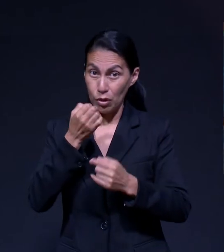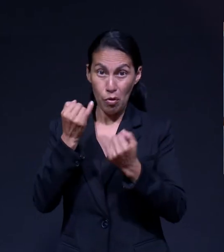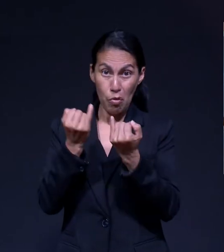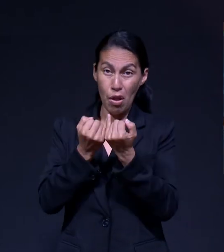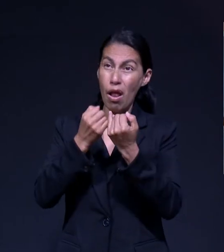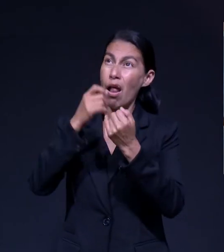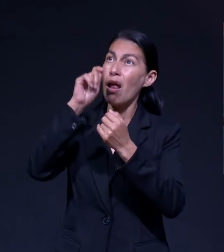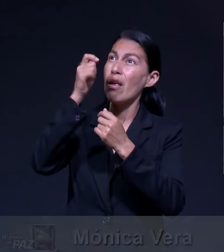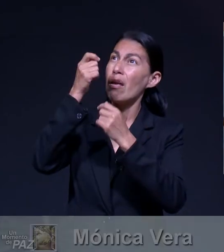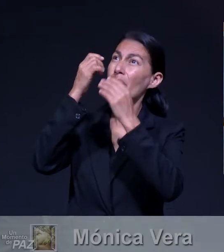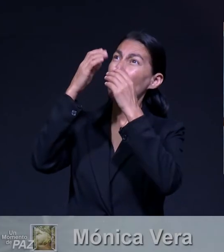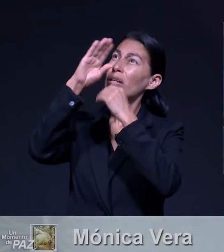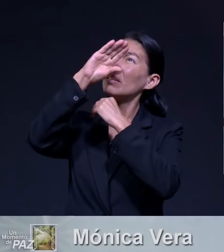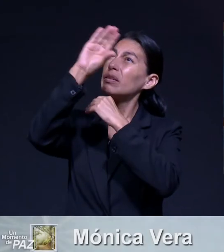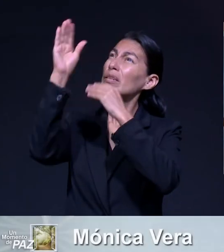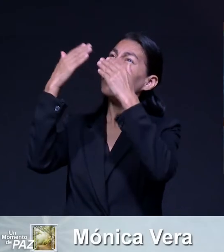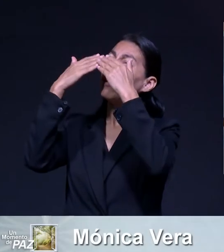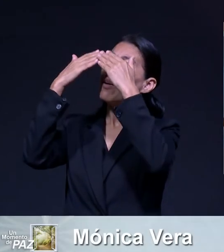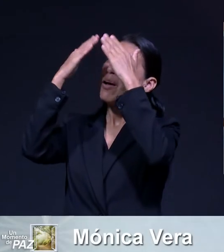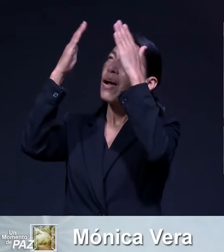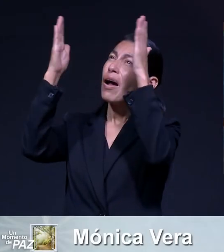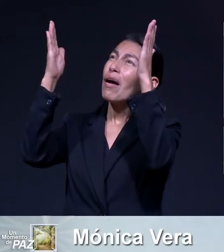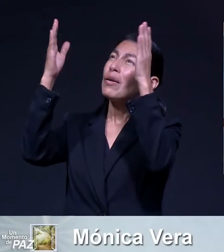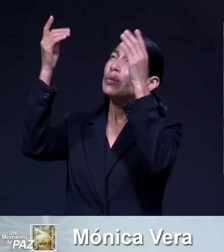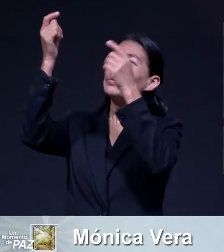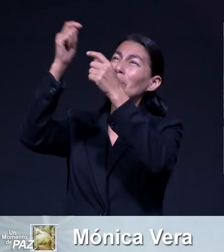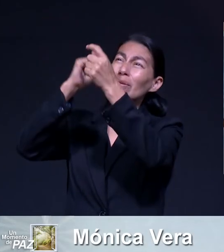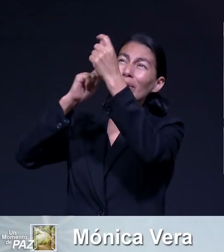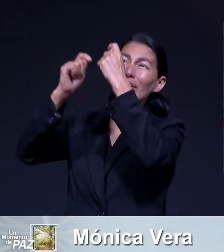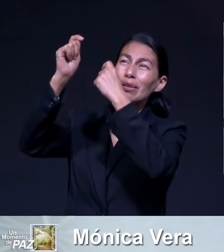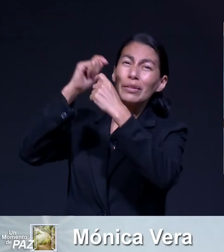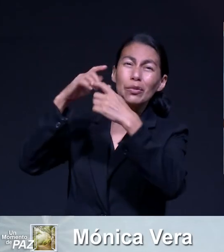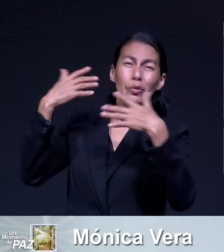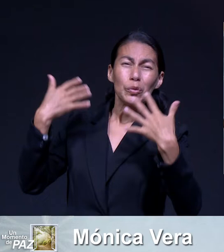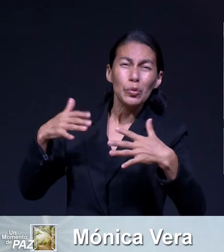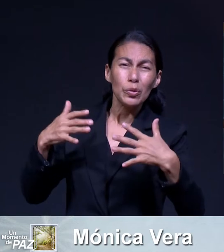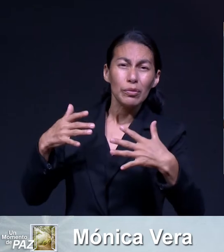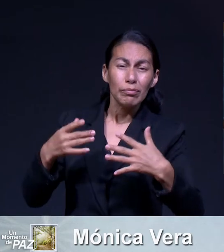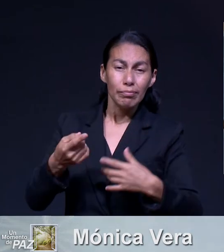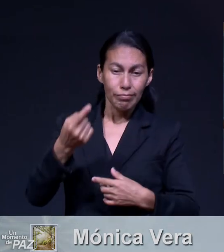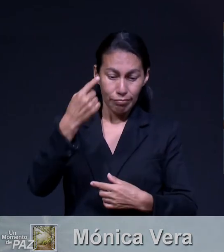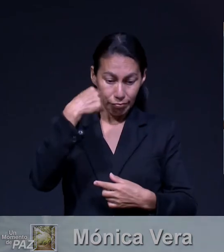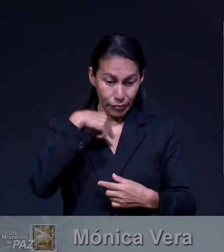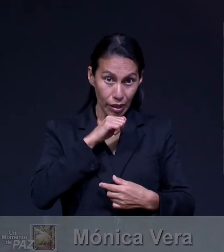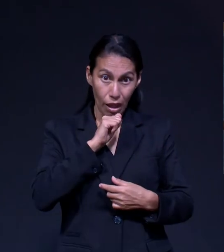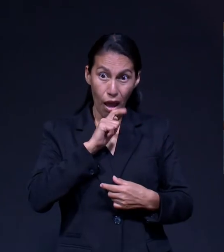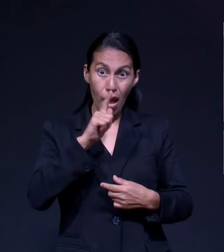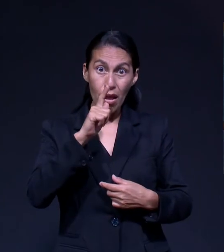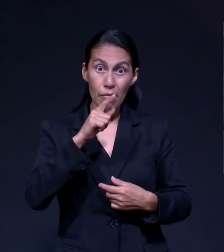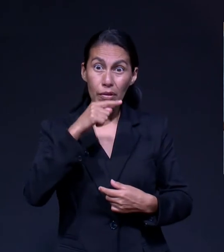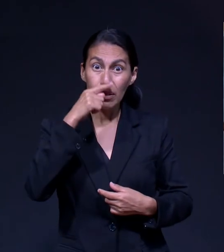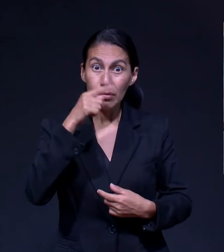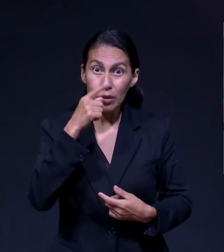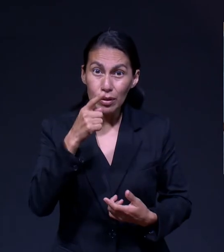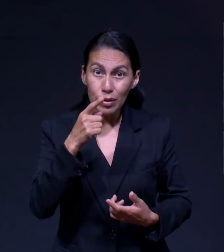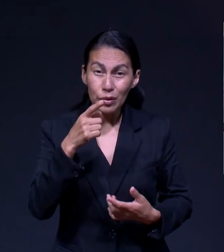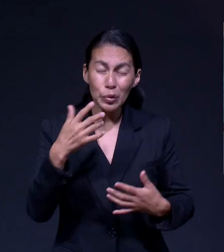Y es también el aliento del alma ¿Por qué oramos tan poco? Si es tan necesario y tan